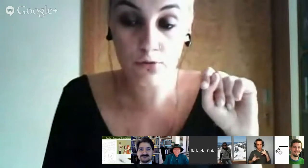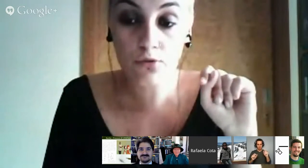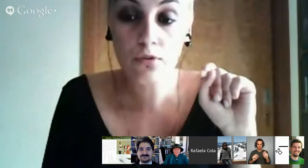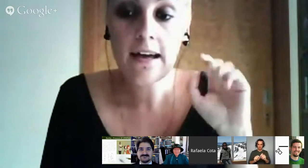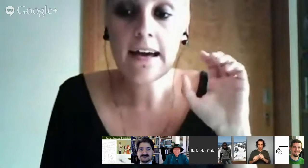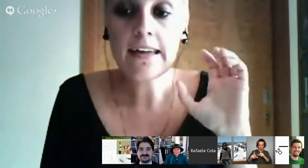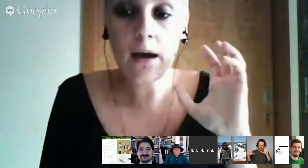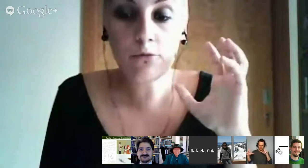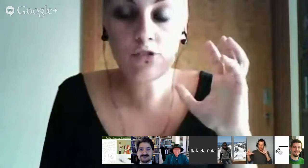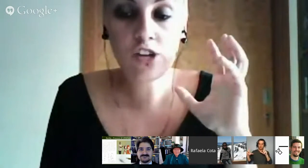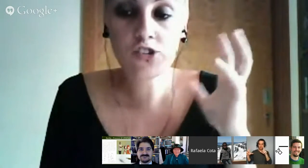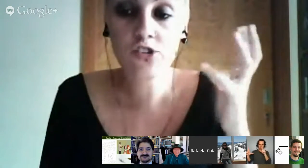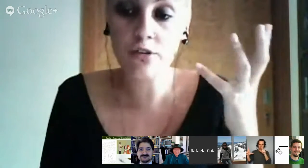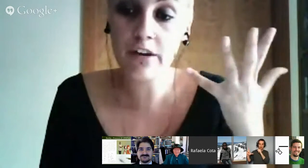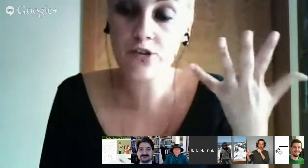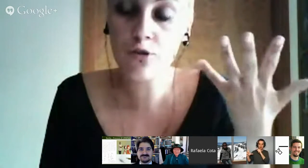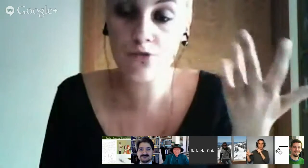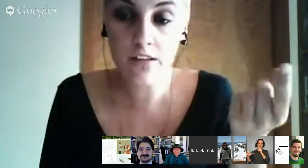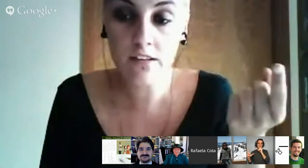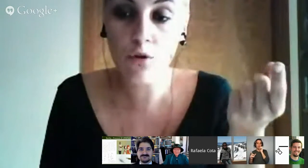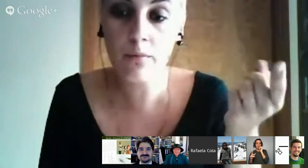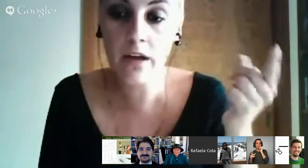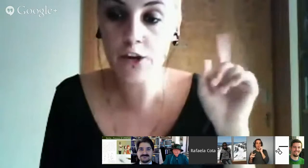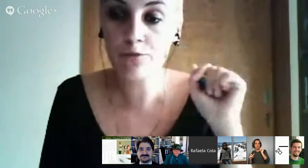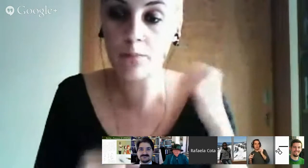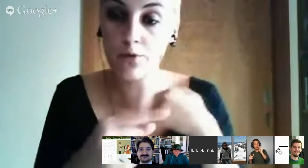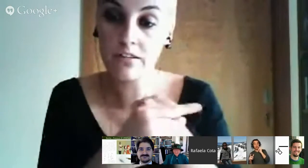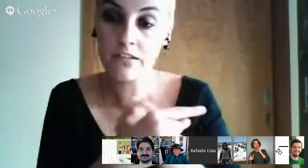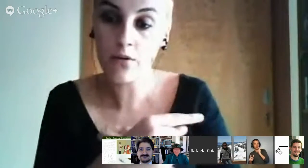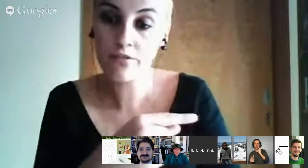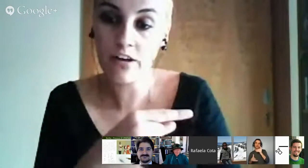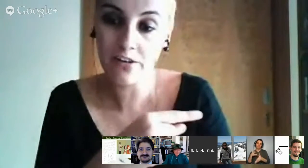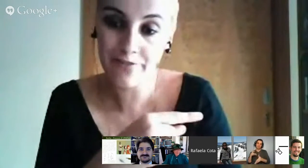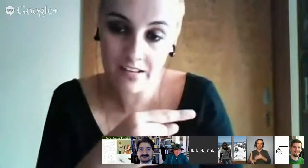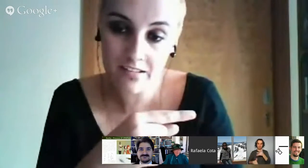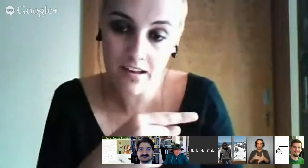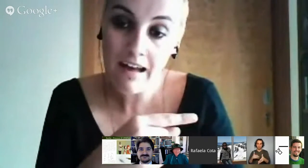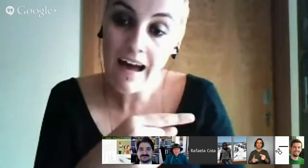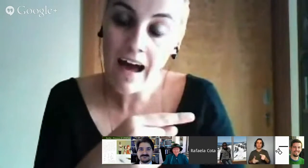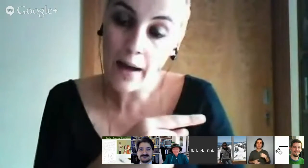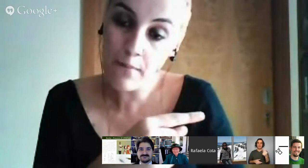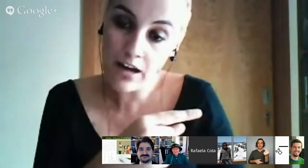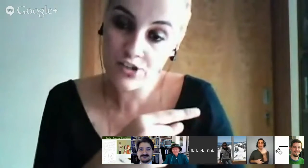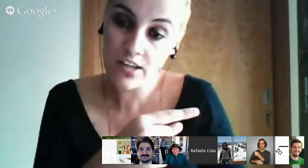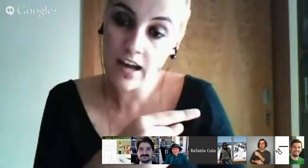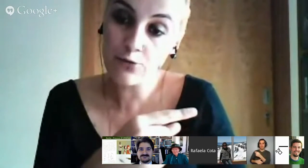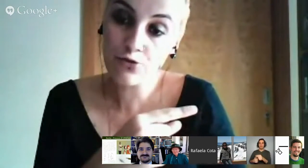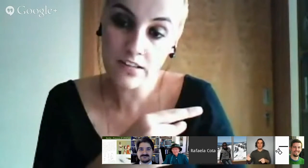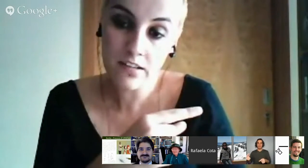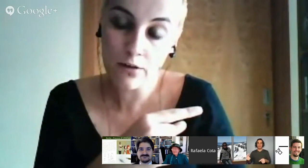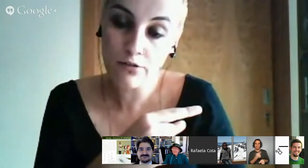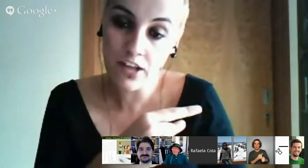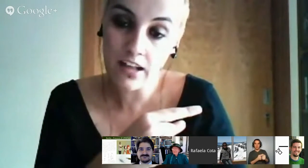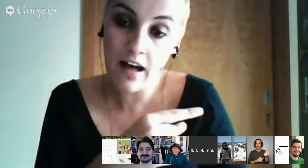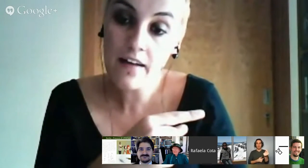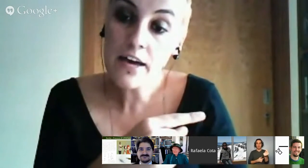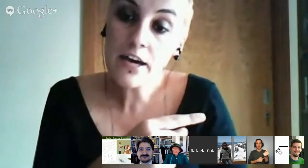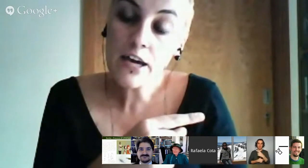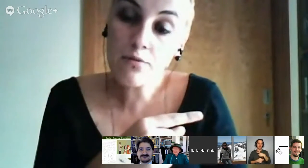surdo e há muitos gestos que são feitos como eu já disse com o mecanismo de apontação que se faz referência à imagem à ilustração que está lá e